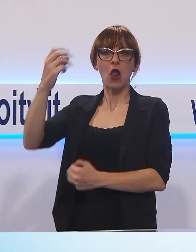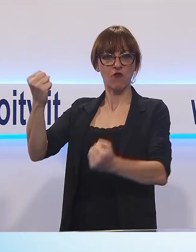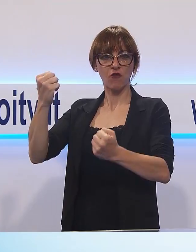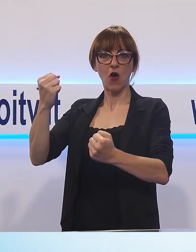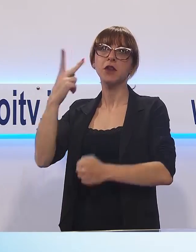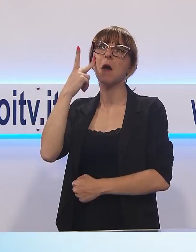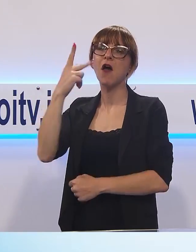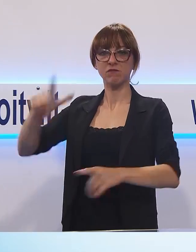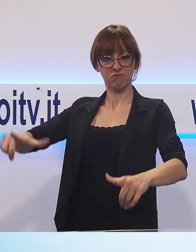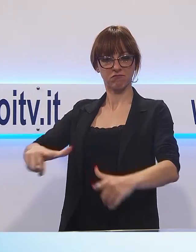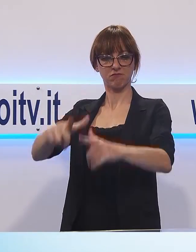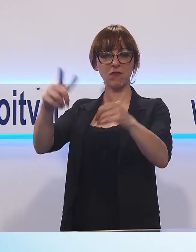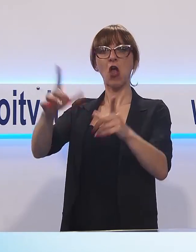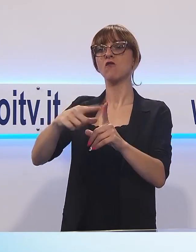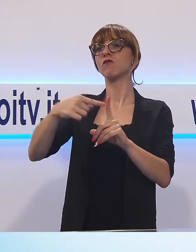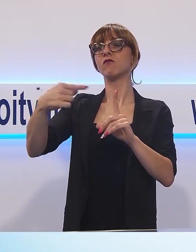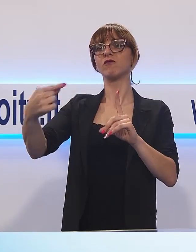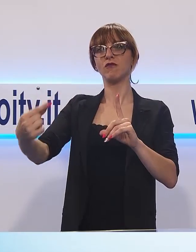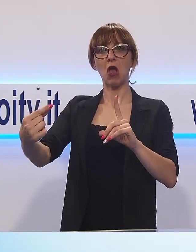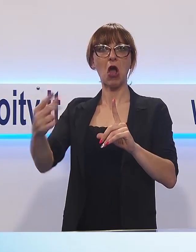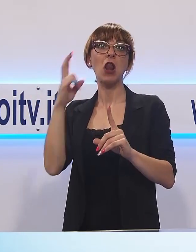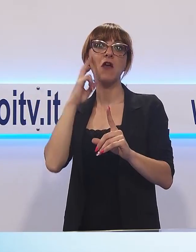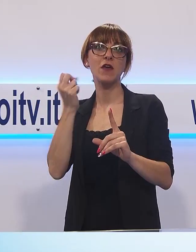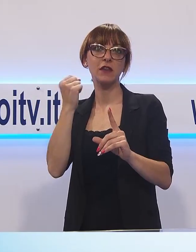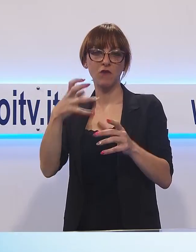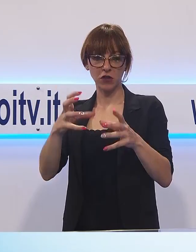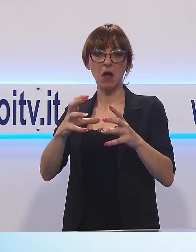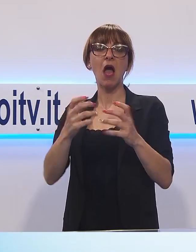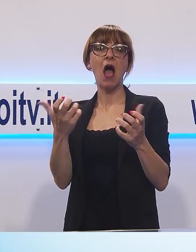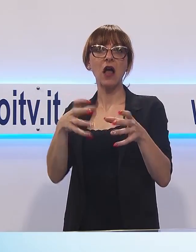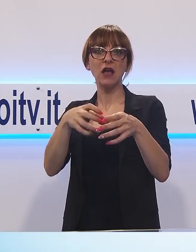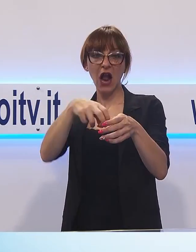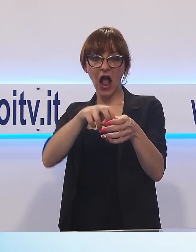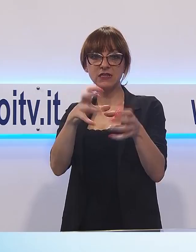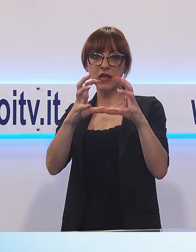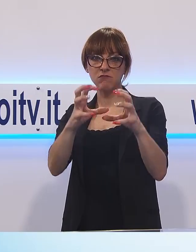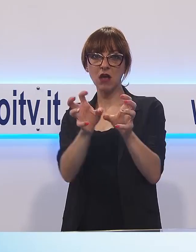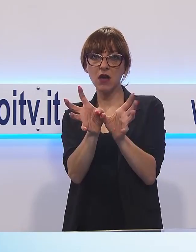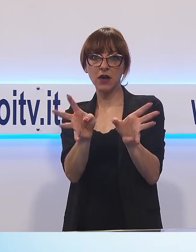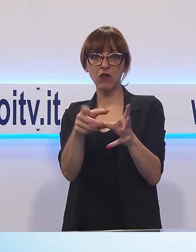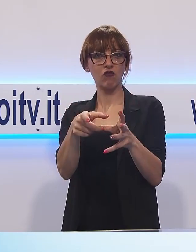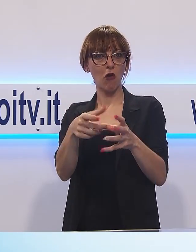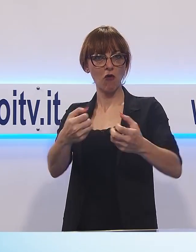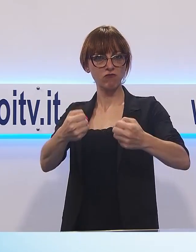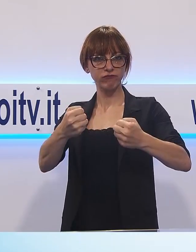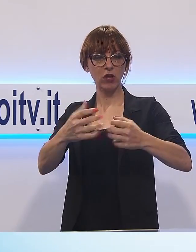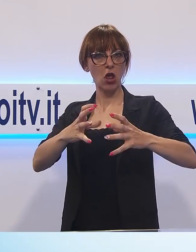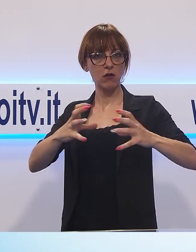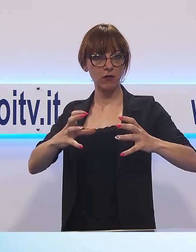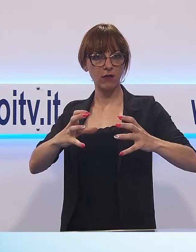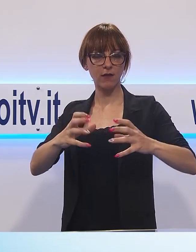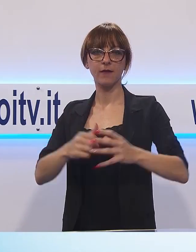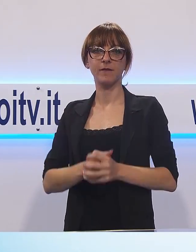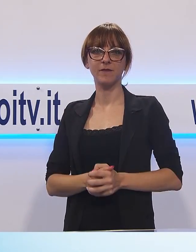come è bella verde e ricci come sono rigogliosi e belli grandi. Quindi tutto promette benissimo, ci sono tanti ricci